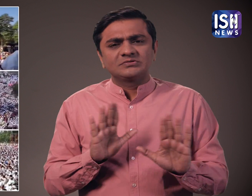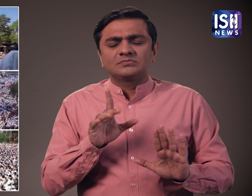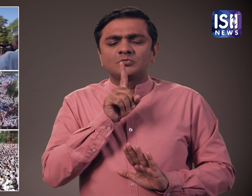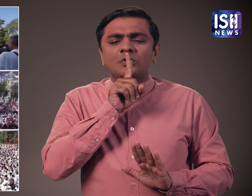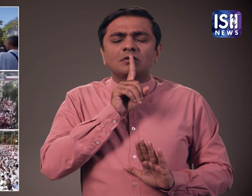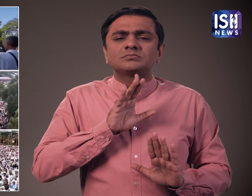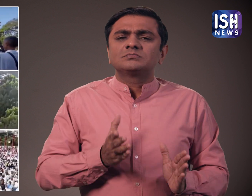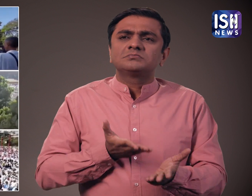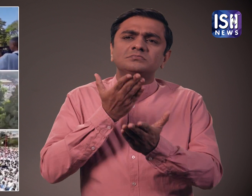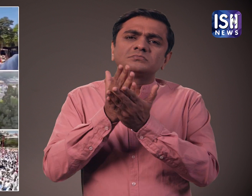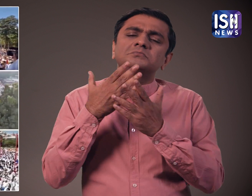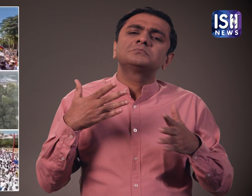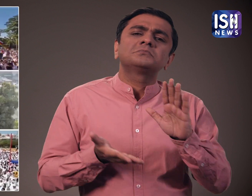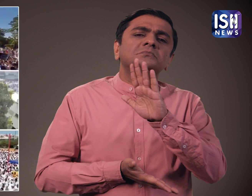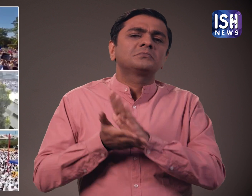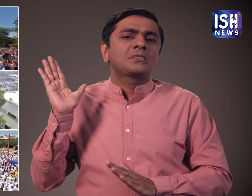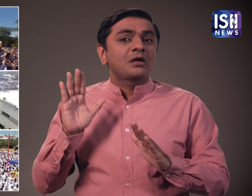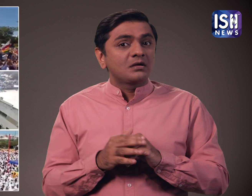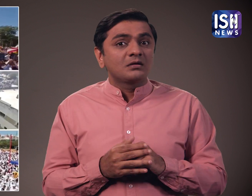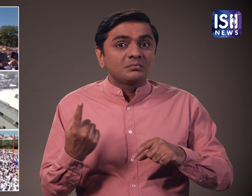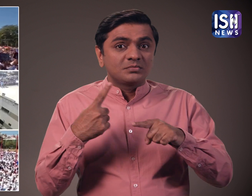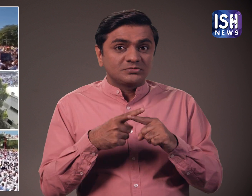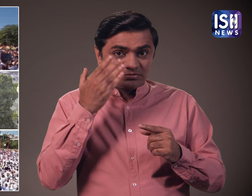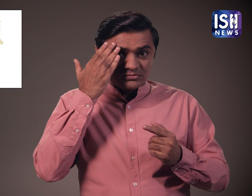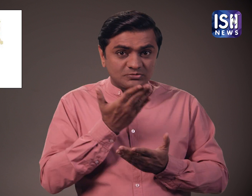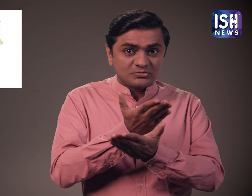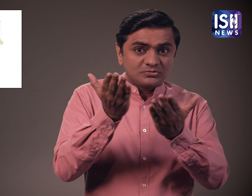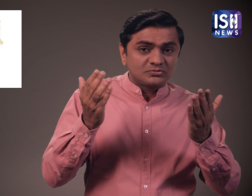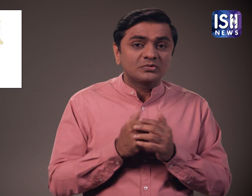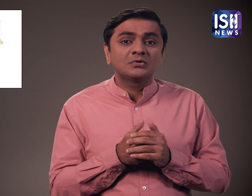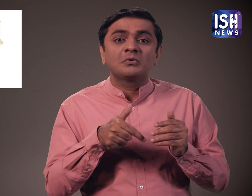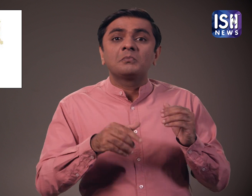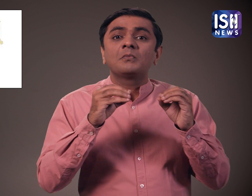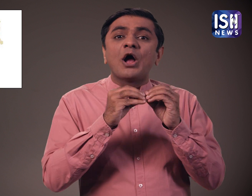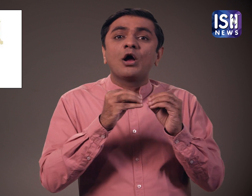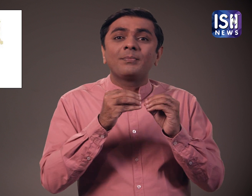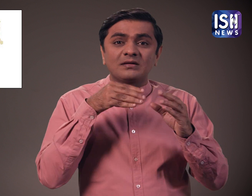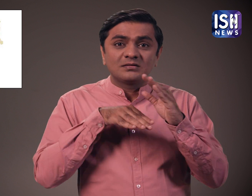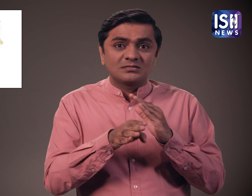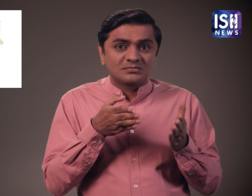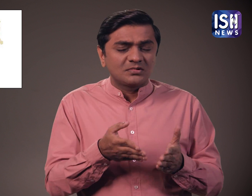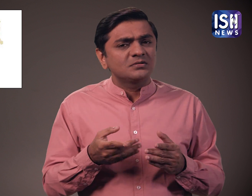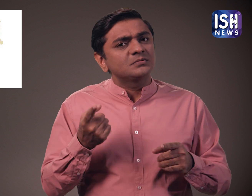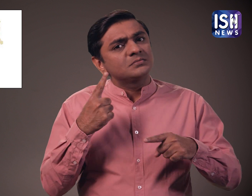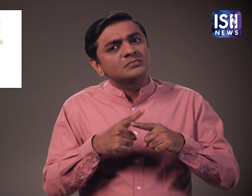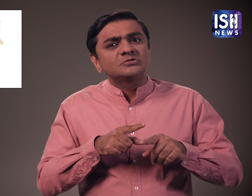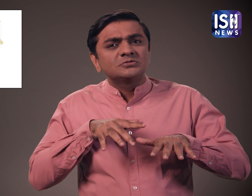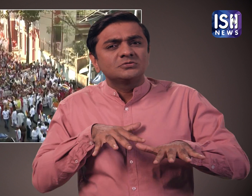था। क्या आप जानते हैं कि जारखन सरकार के फैसले के खिलाफ मुंबई में बड़े